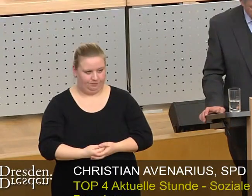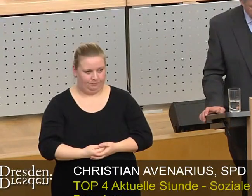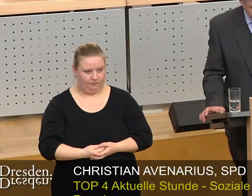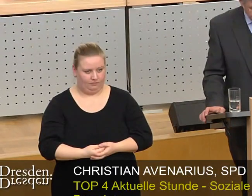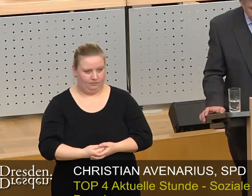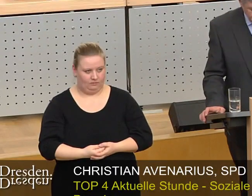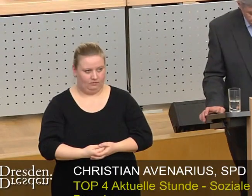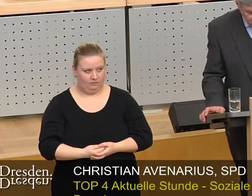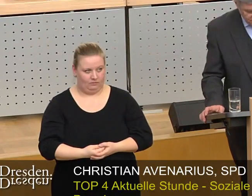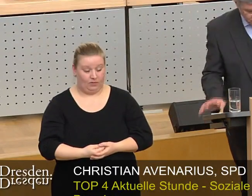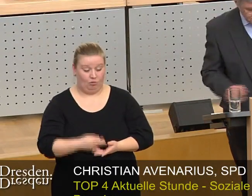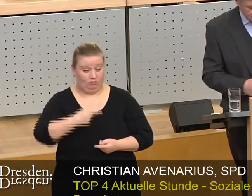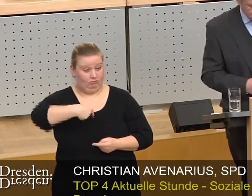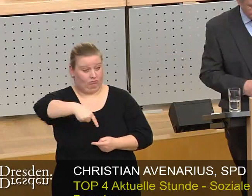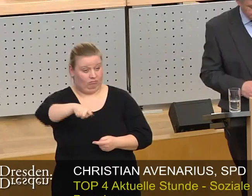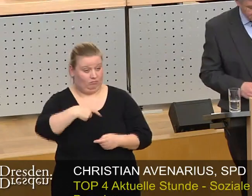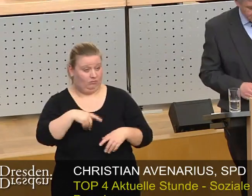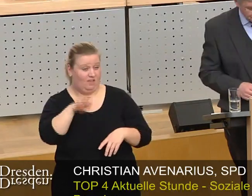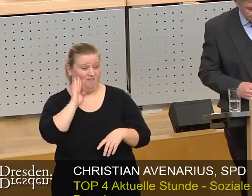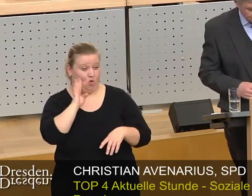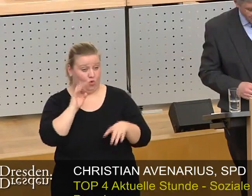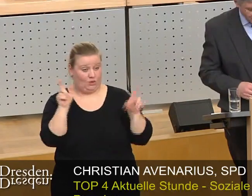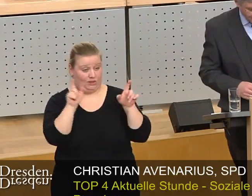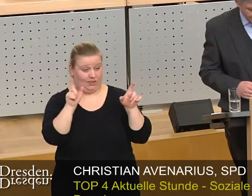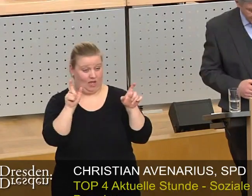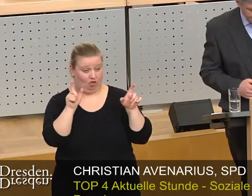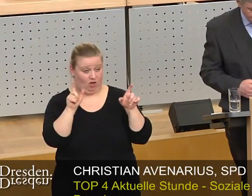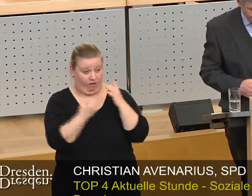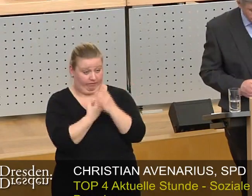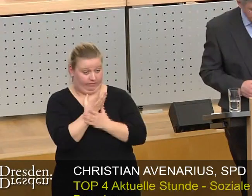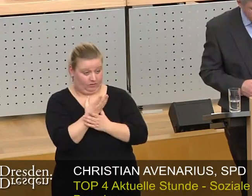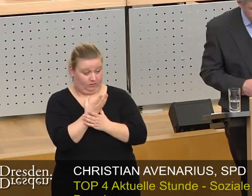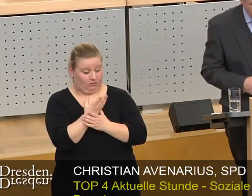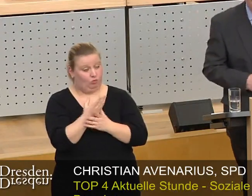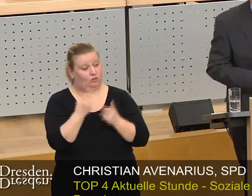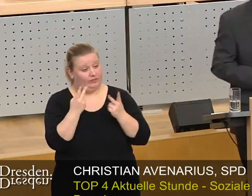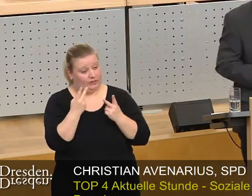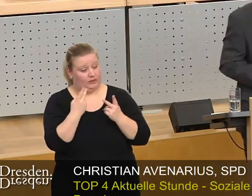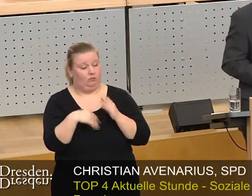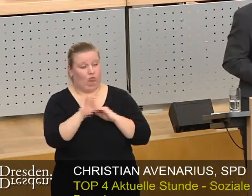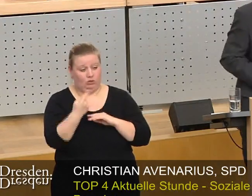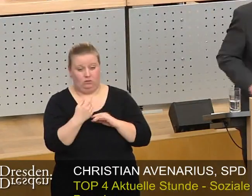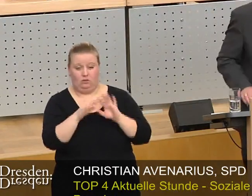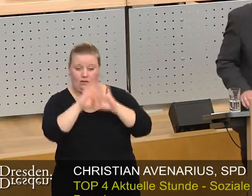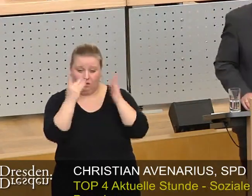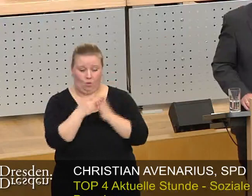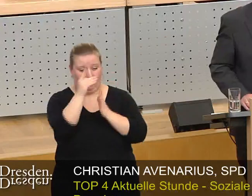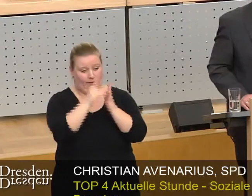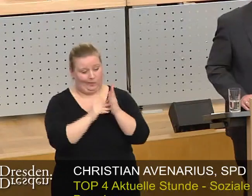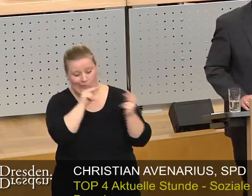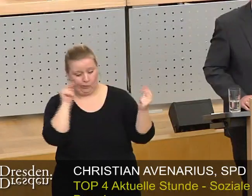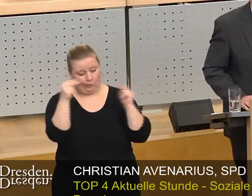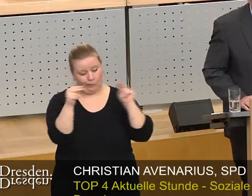Die anstehende Entscheidung zur Wohnungsgesellschaft ist deshalb ein Anlass, die Rahmenbedingungen zu beleuchten, in denen dieses